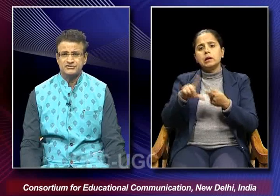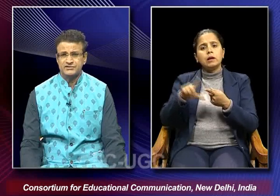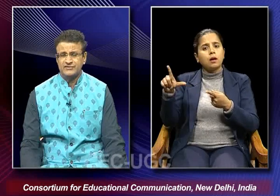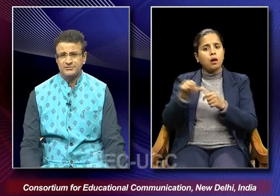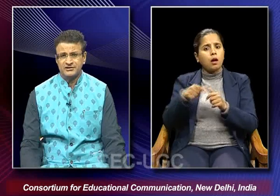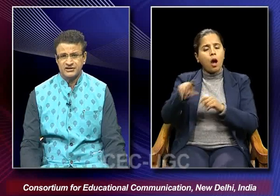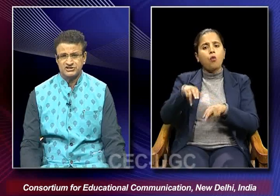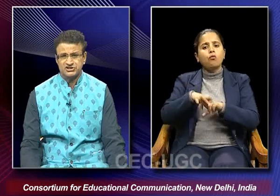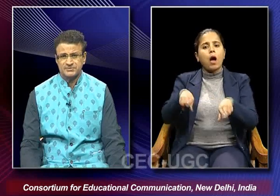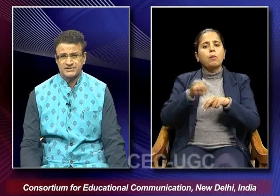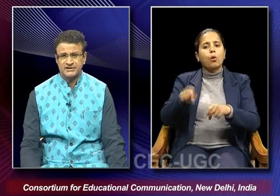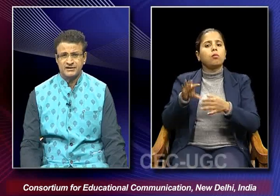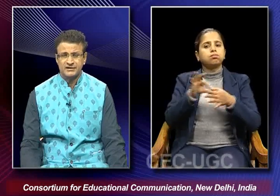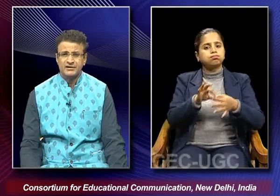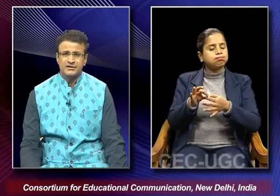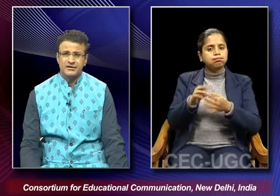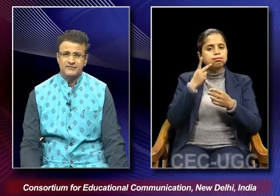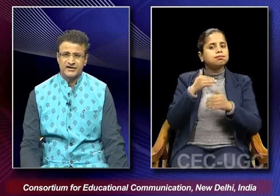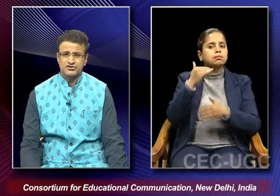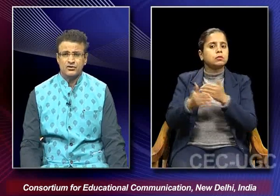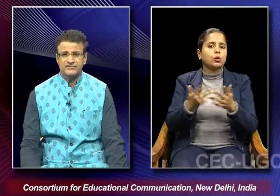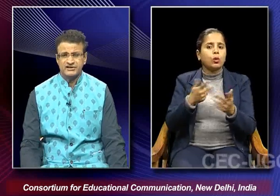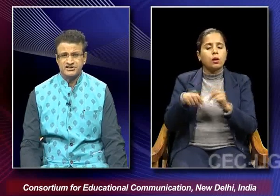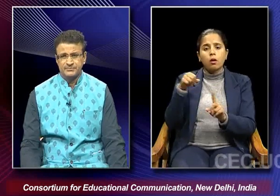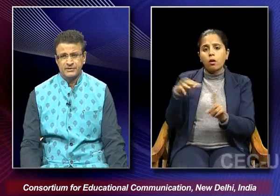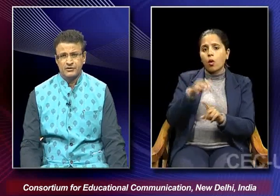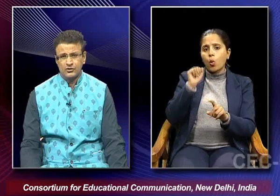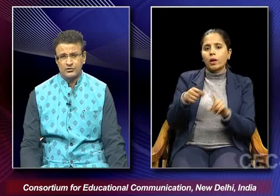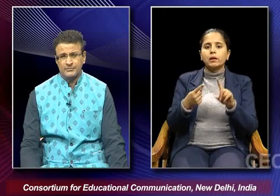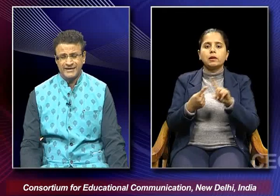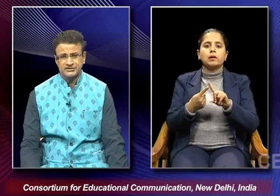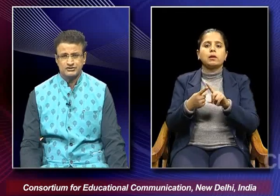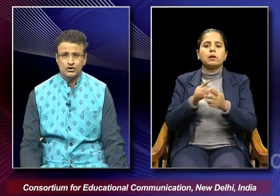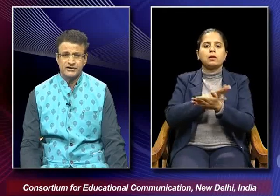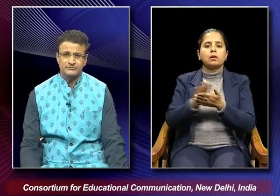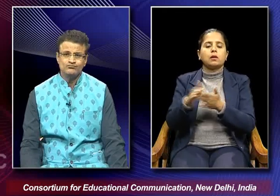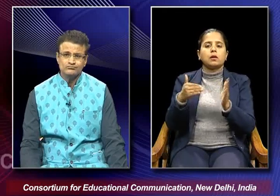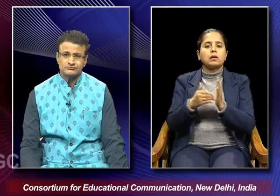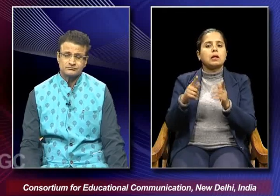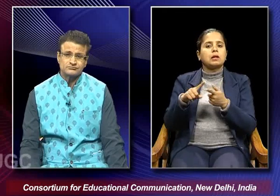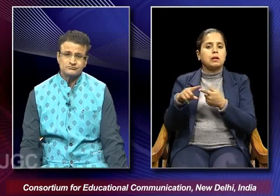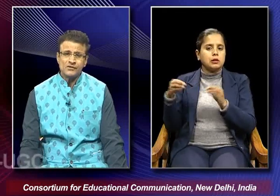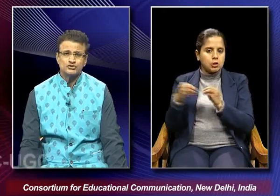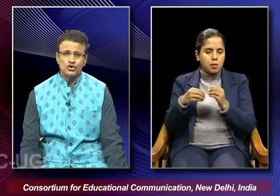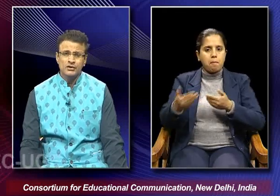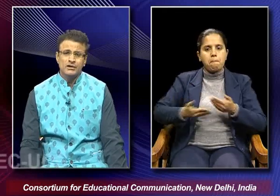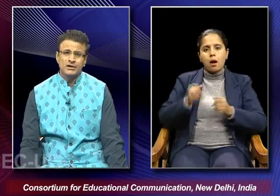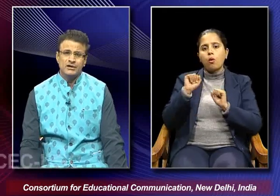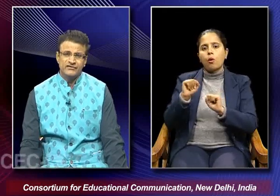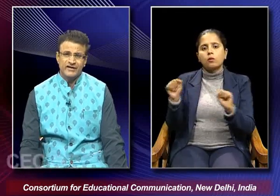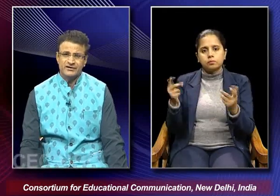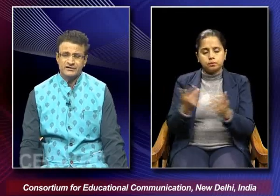deals with the family relationships and the effects of tehzeeb or manners on them so